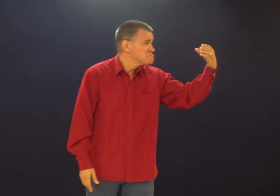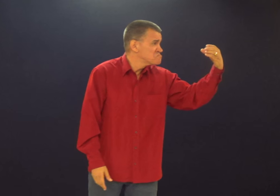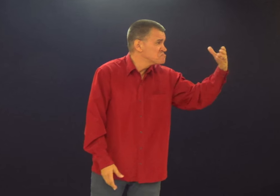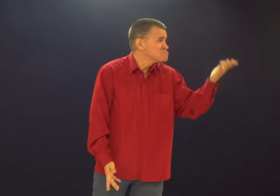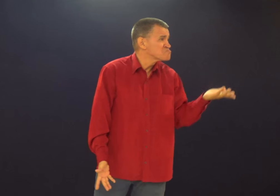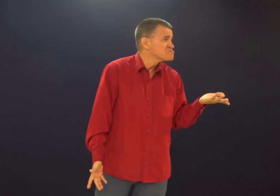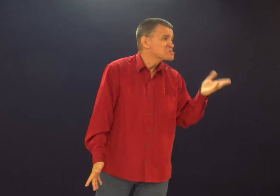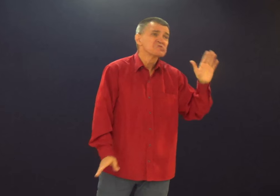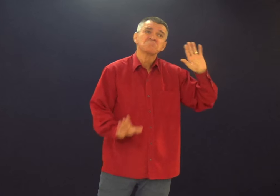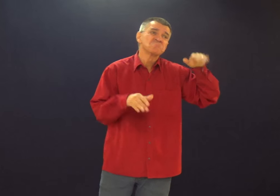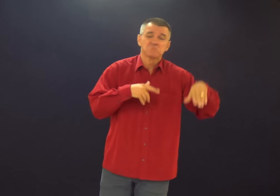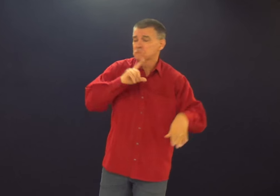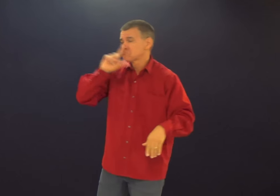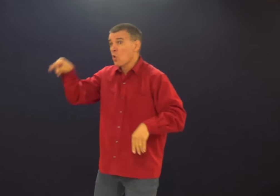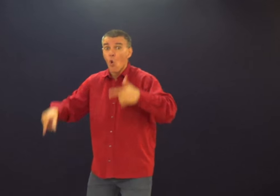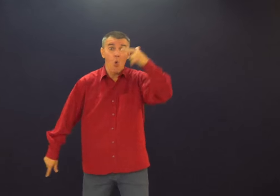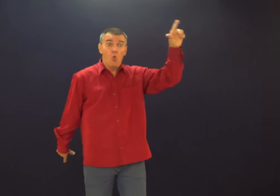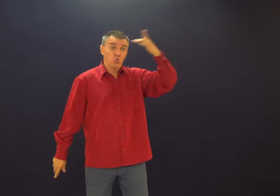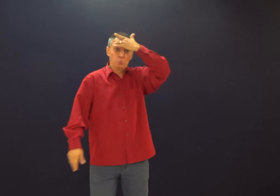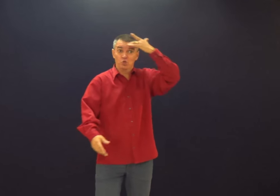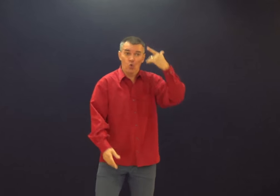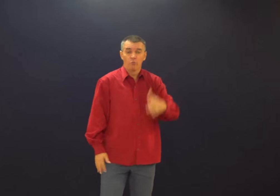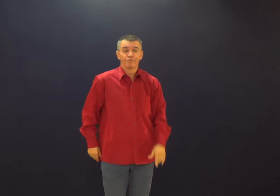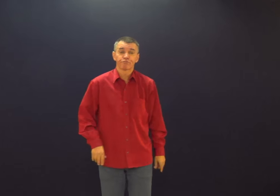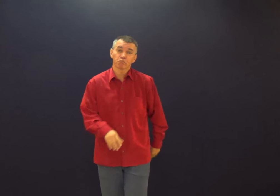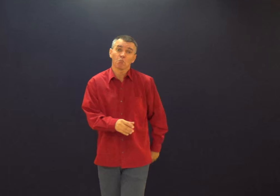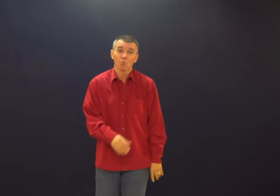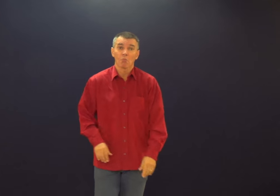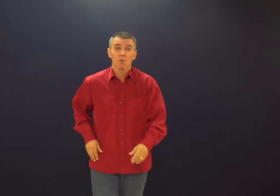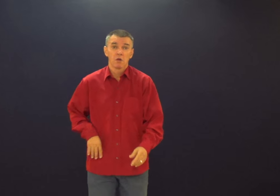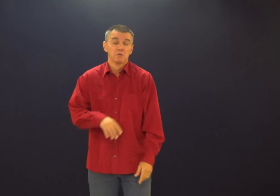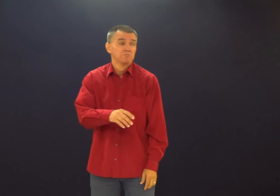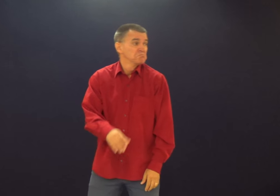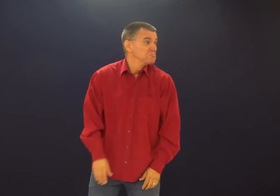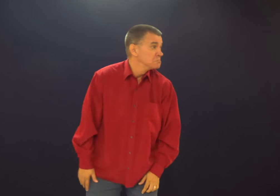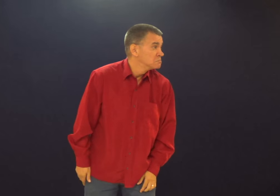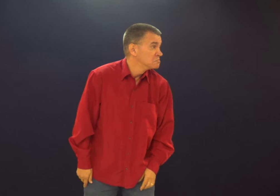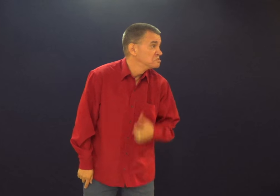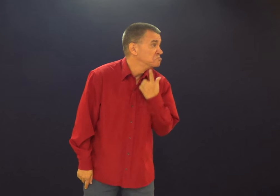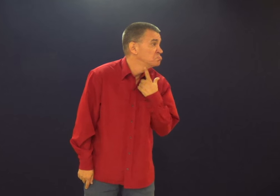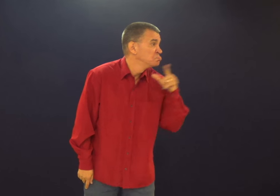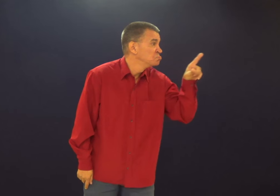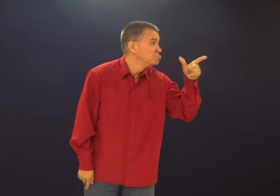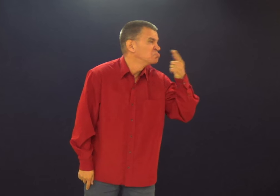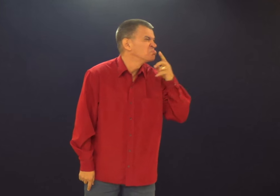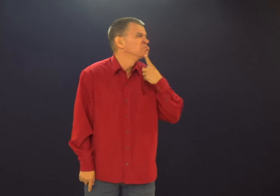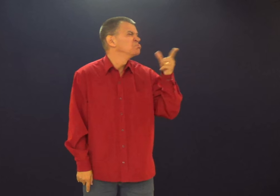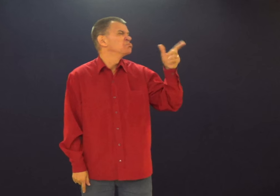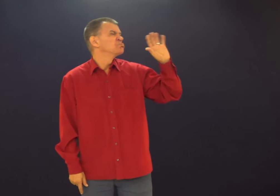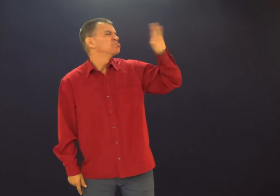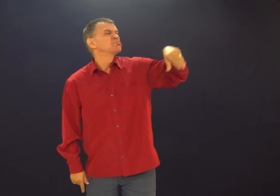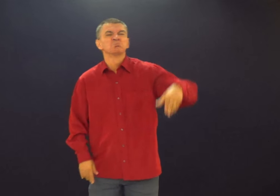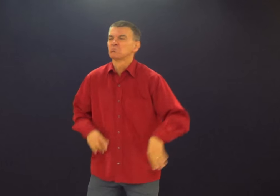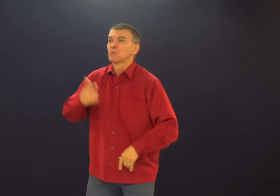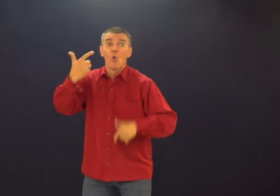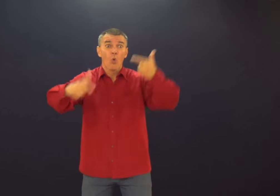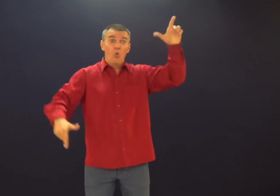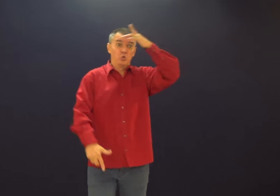eu não tenho vontade. Eu pego, uma olhada. Tá. Devolvo. Chega a outra pessoa. Dá uma olhada ali. Ah. Não quero.